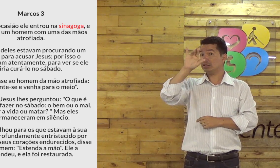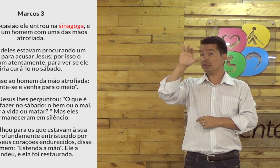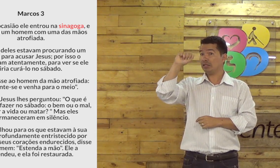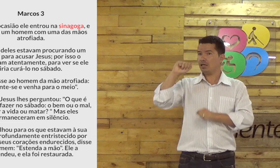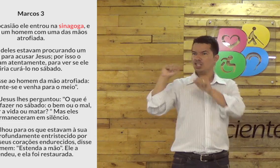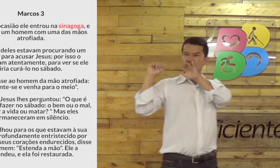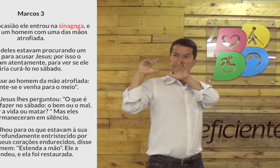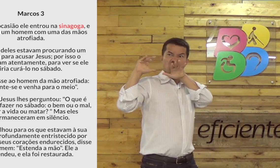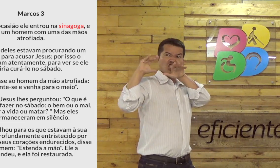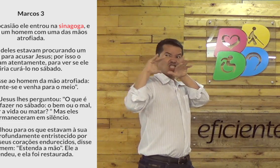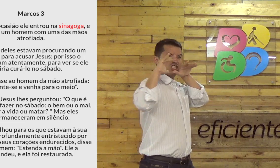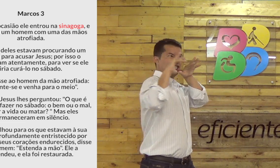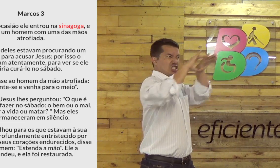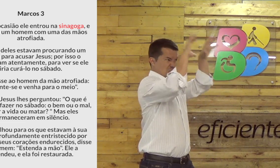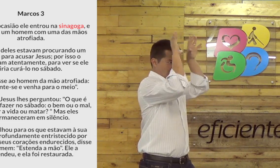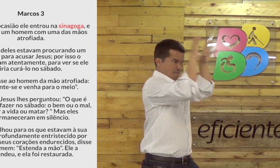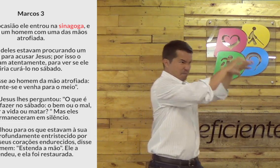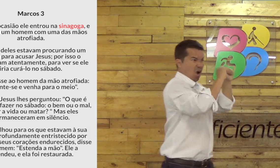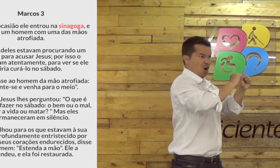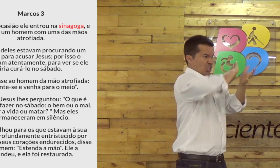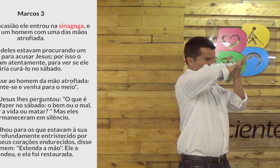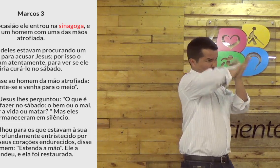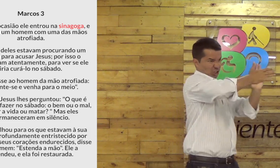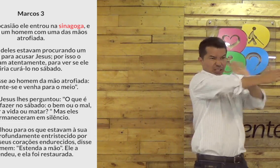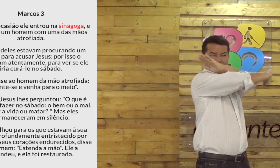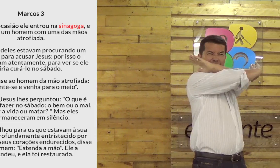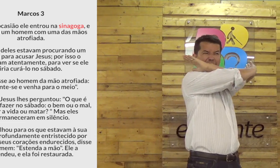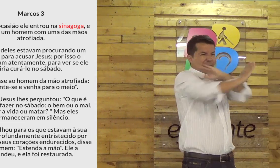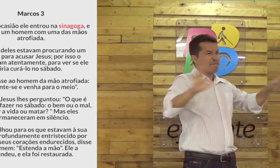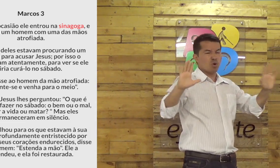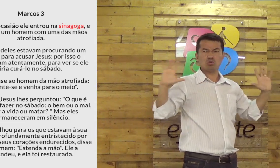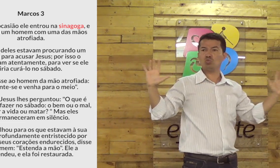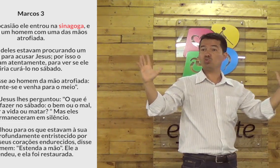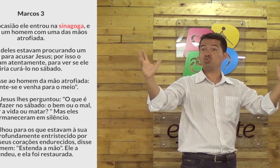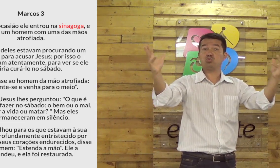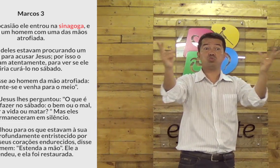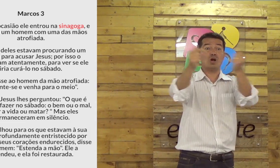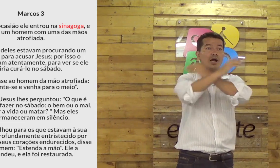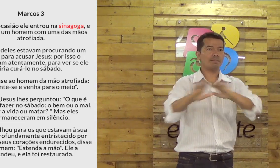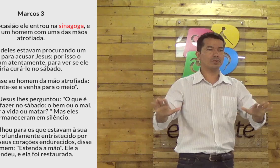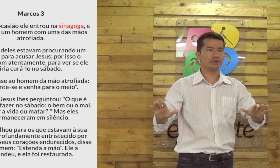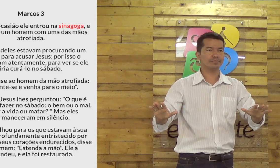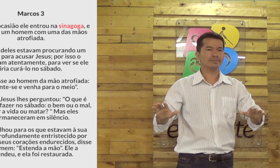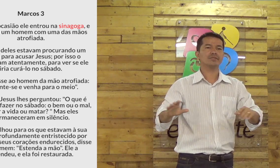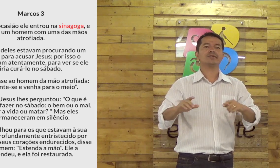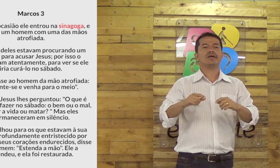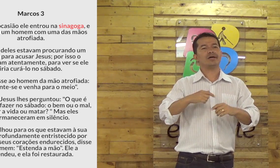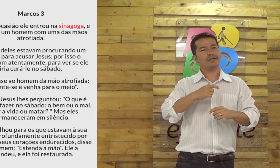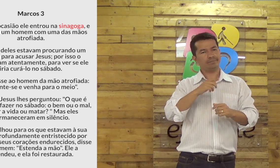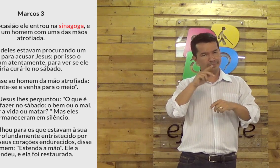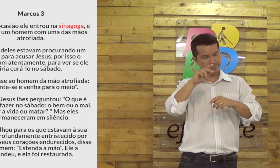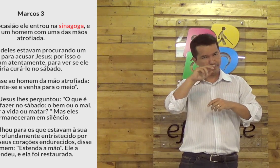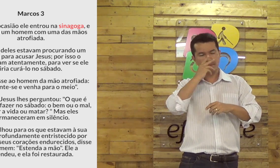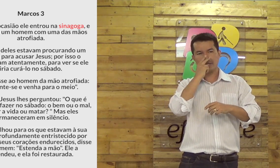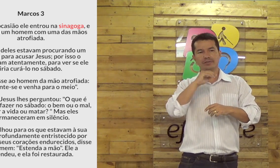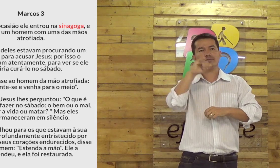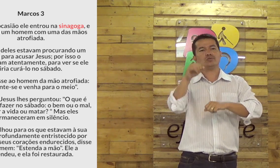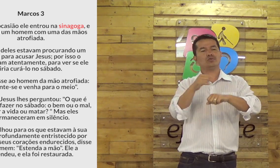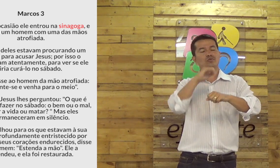Por quê? Porque o povo da Síria foi até determinado lugar e destruiu tudo, o templo e tudo que tinha